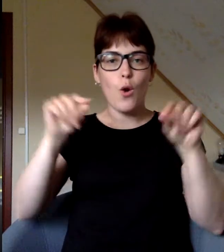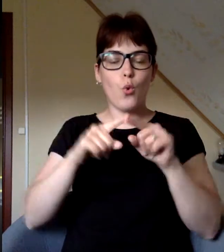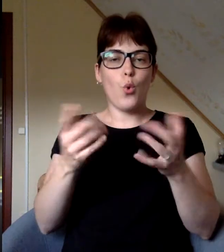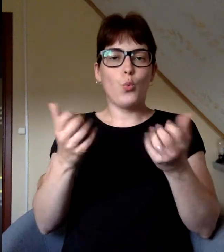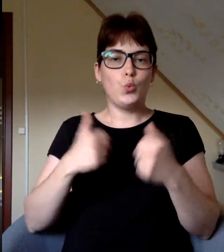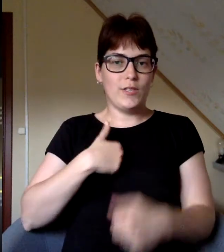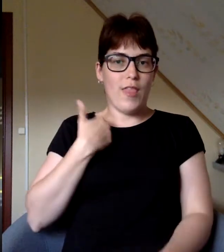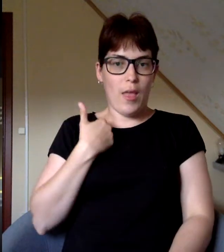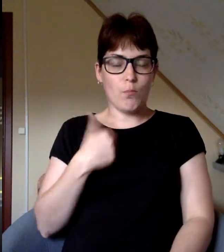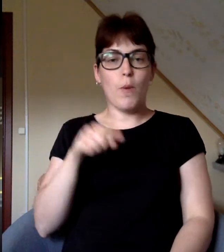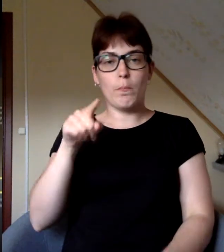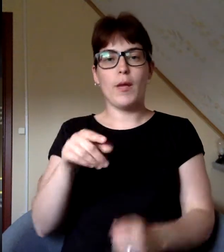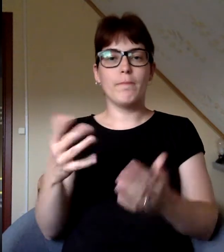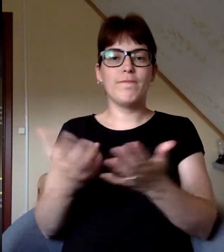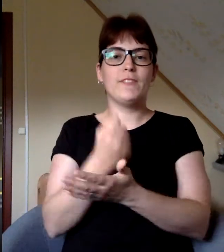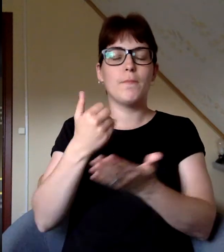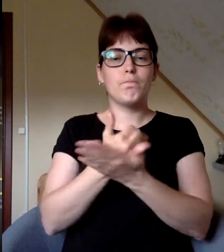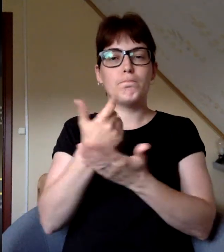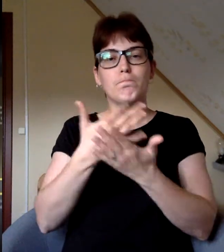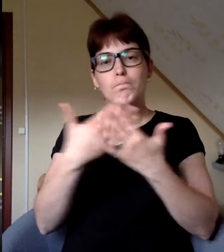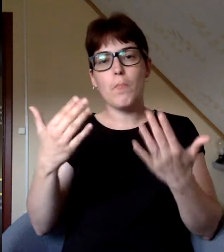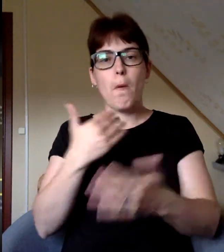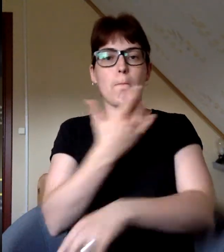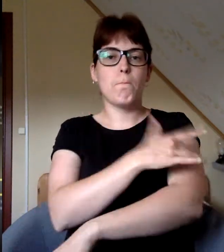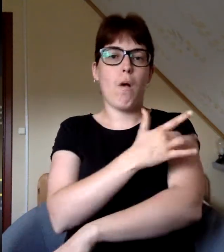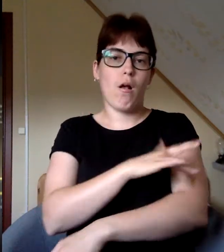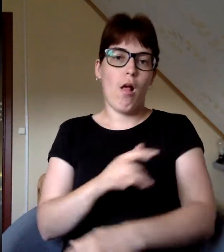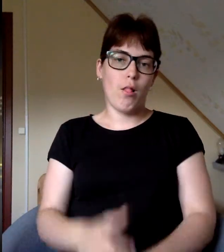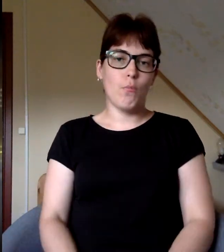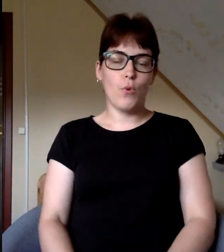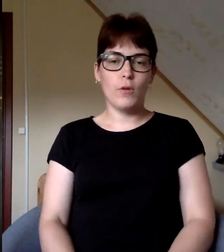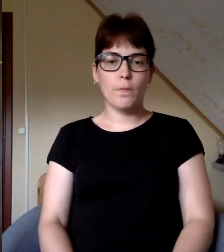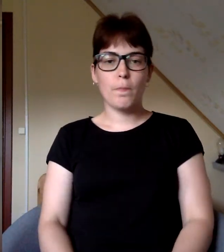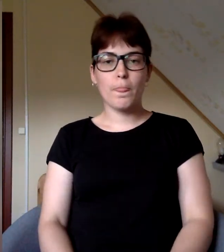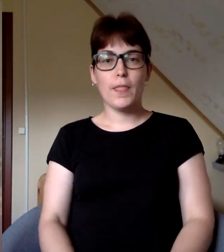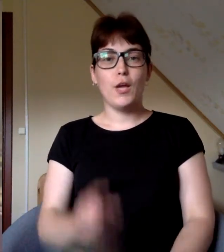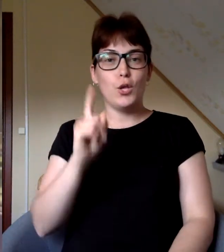izstādēm un uzņēmumiem un tajos pieņemajiem pakalpojumiem.